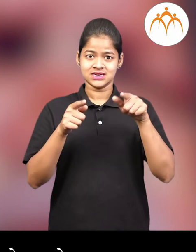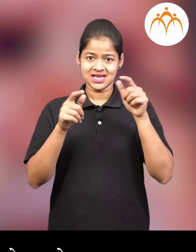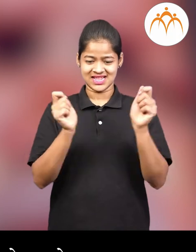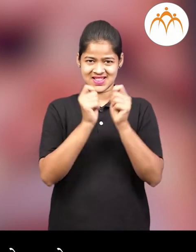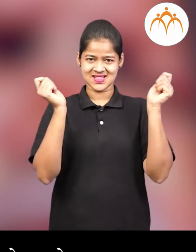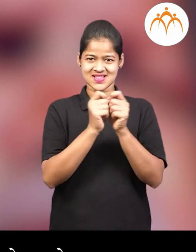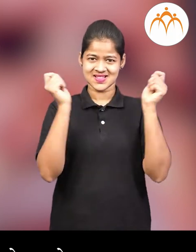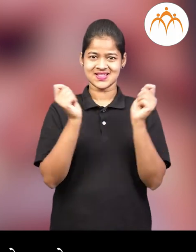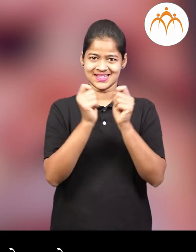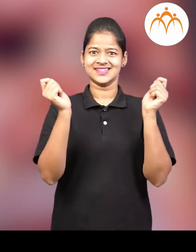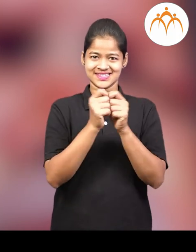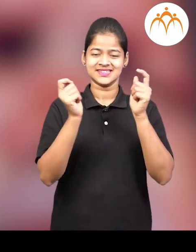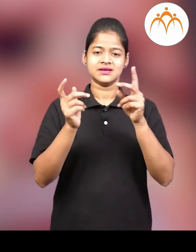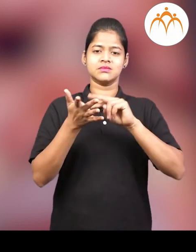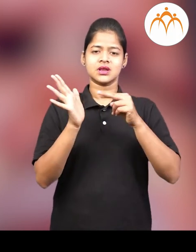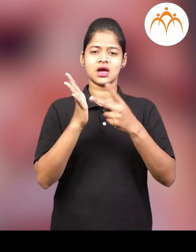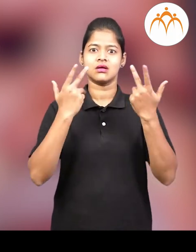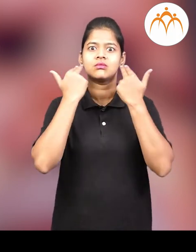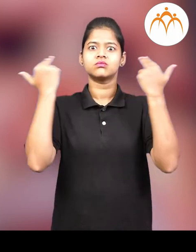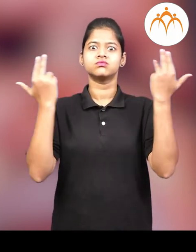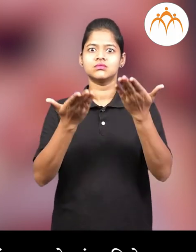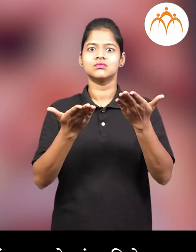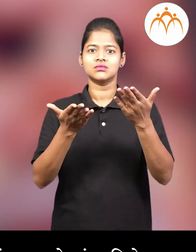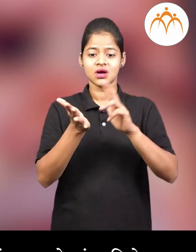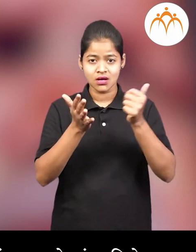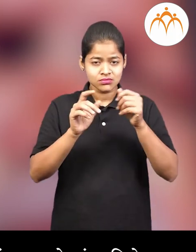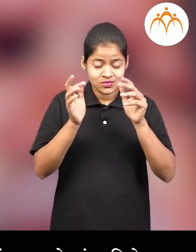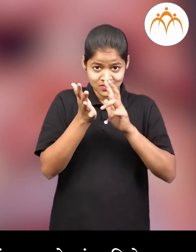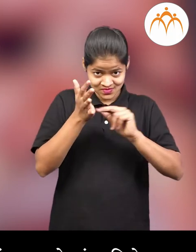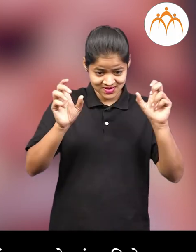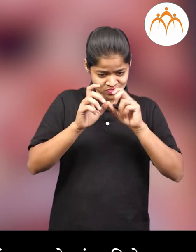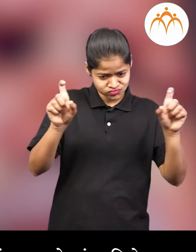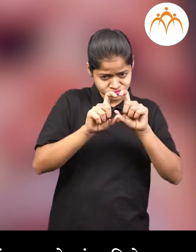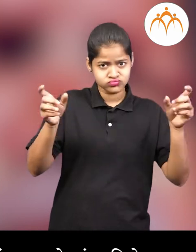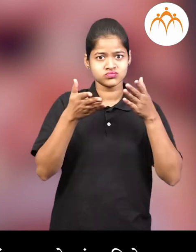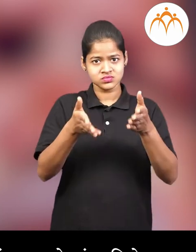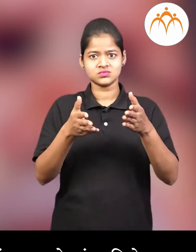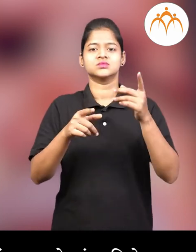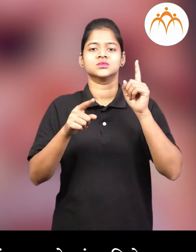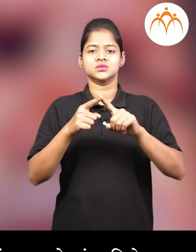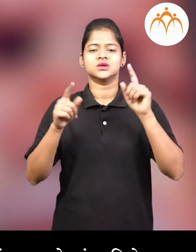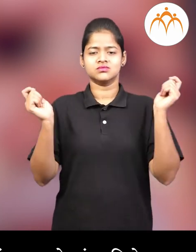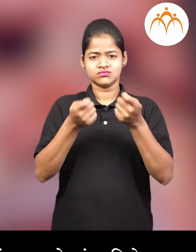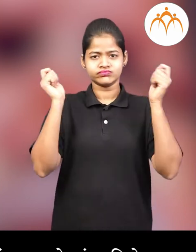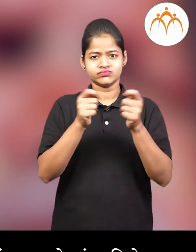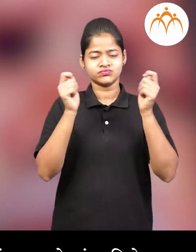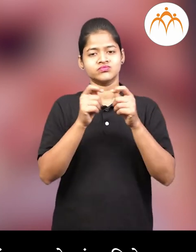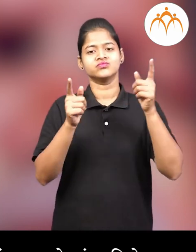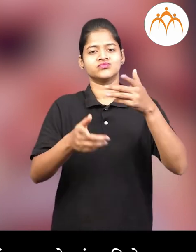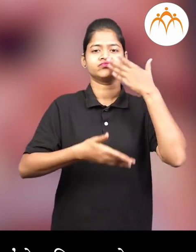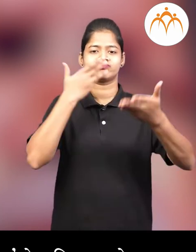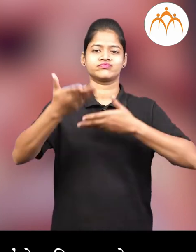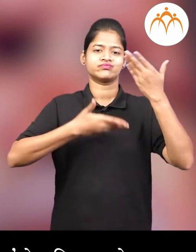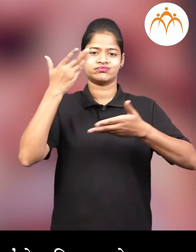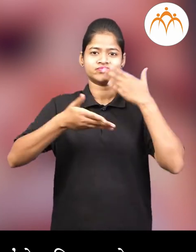मुणन उलकले जाताद गावे स्वच्छ ठेवावीत लोकानी शिकावे हे संदेश तैननी किर्टनान मधुन लोकाना दिले